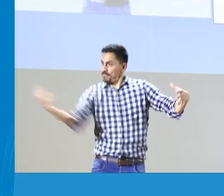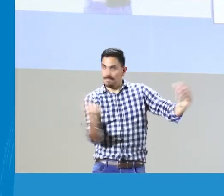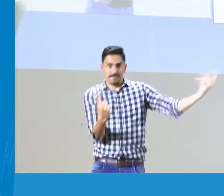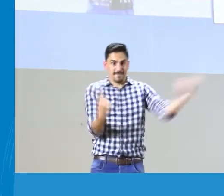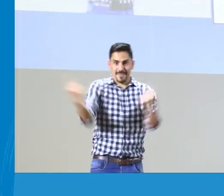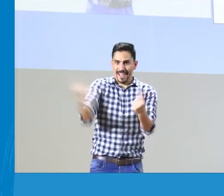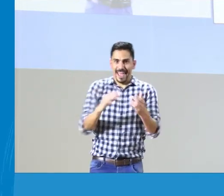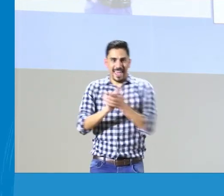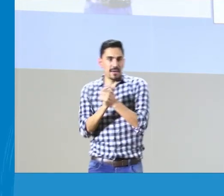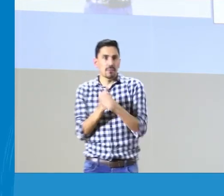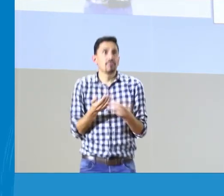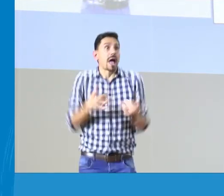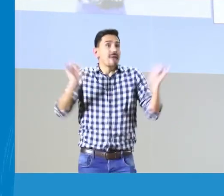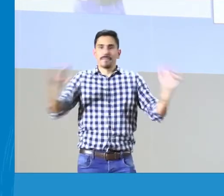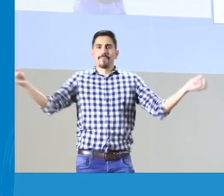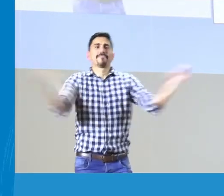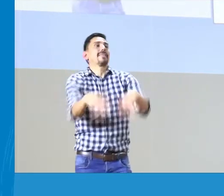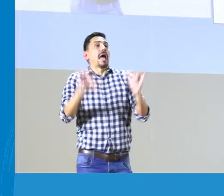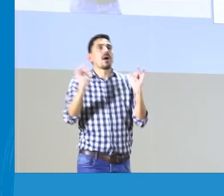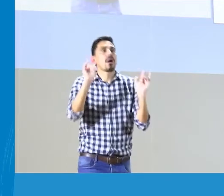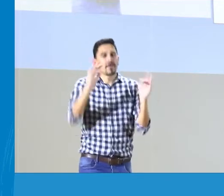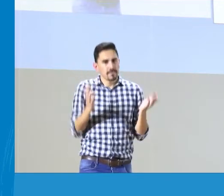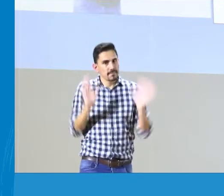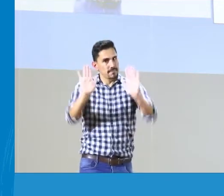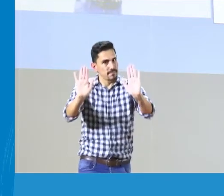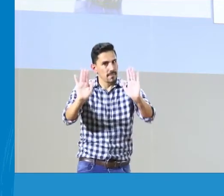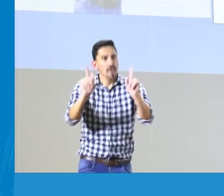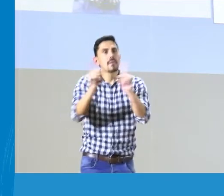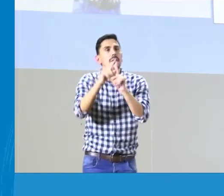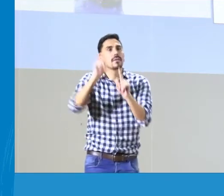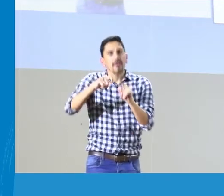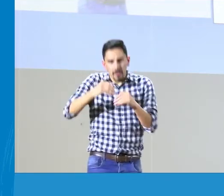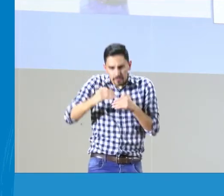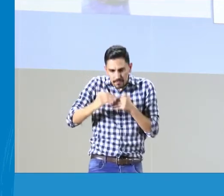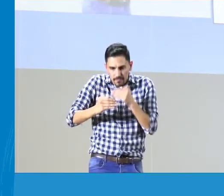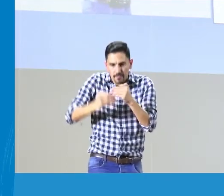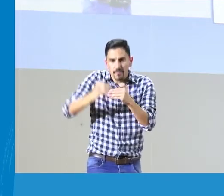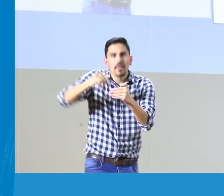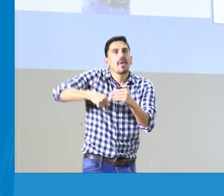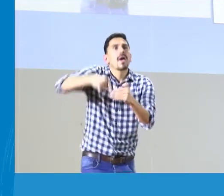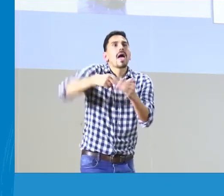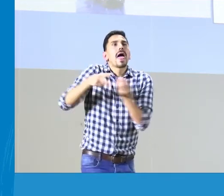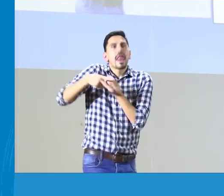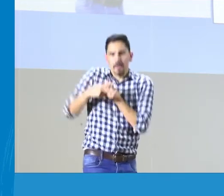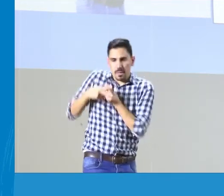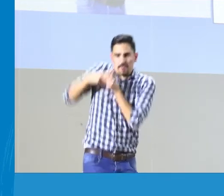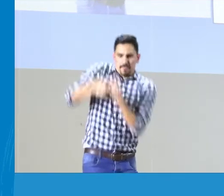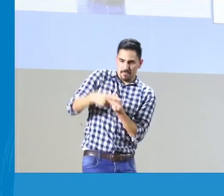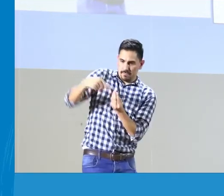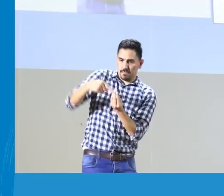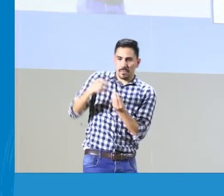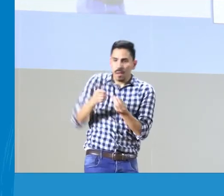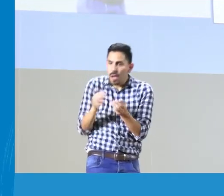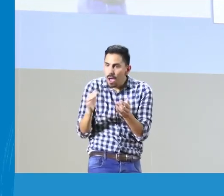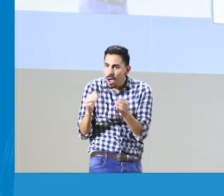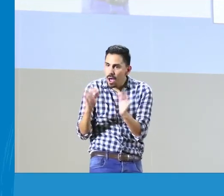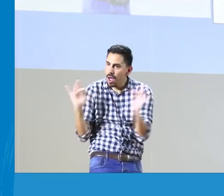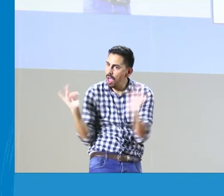Entonces, esas herramientas no es solamente para que las personas con discapacidad lleguen a un espacio, sino que